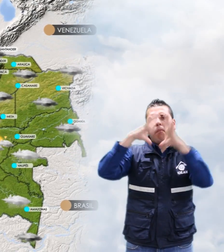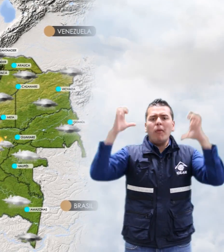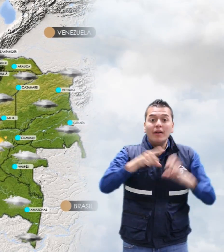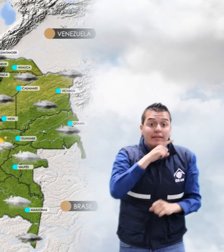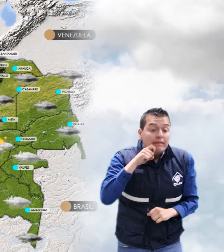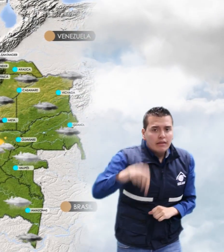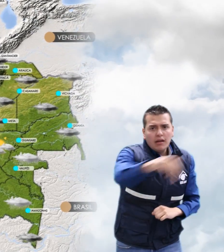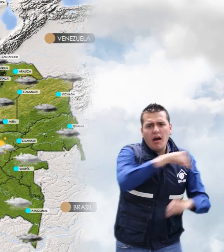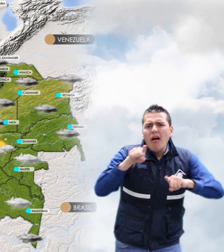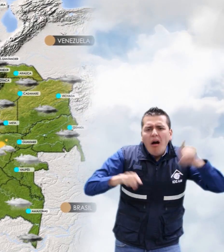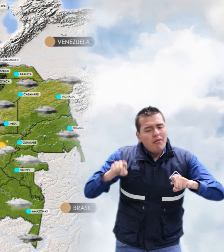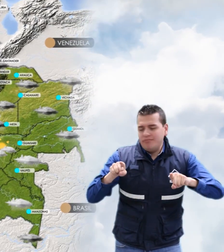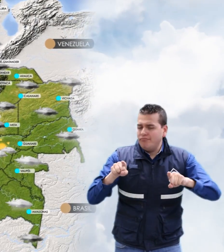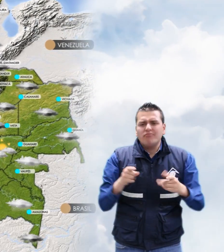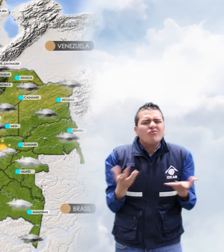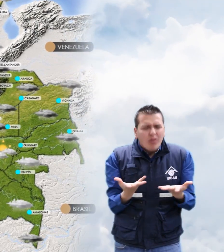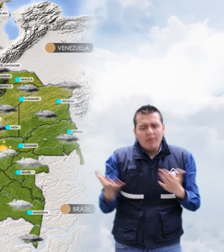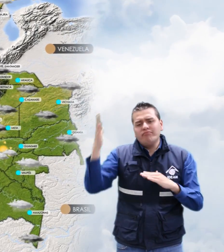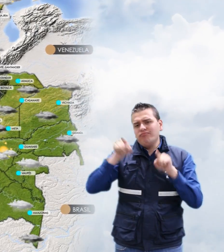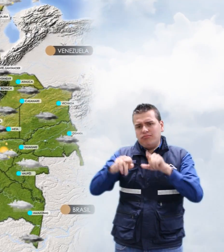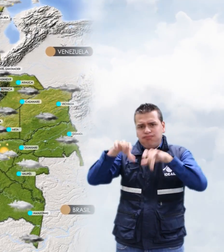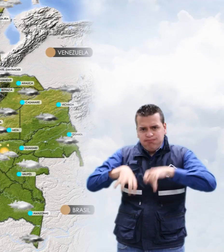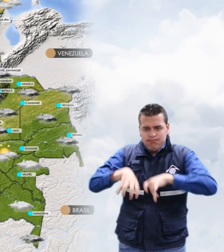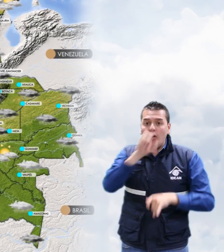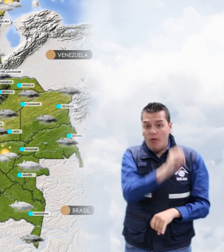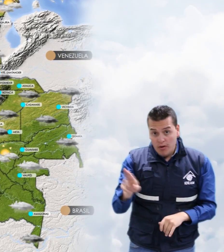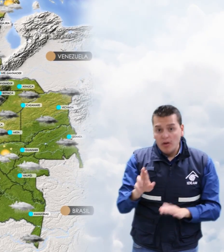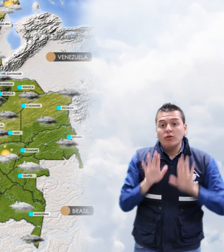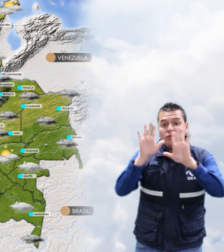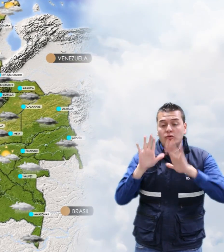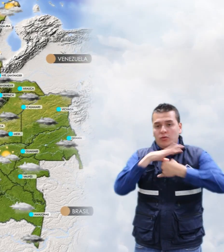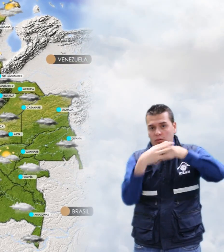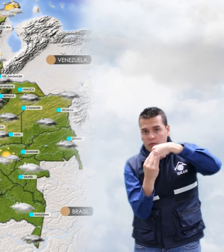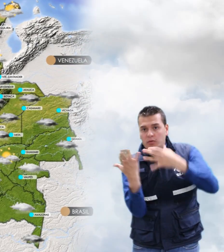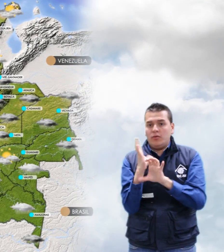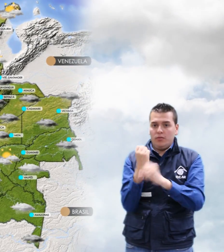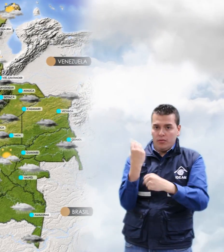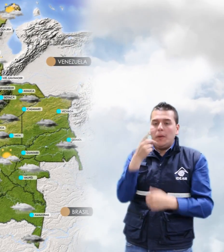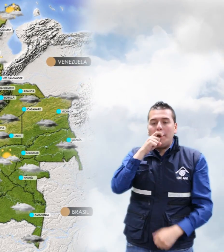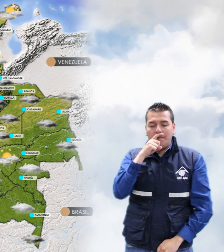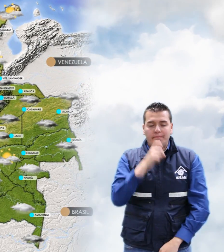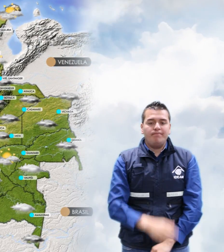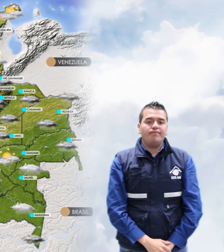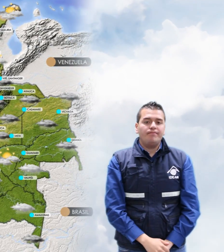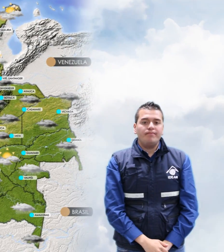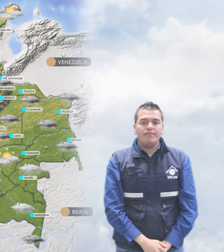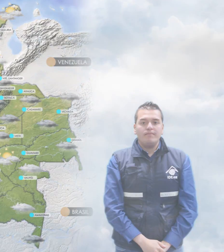salvo por algunas lluvias en la zona oriental de los departamentos de Guainía, Baupés y Amazonas.